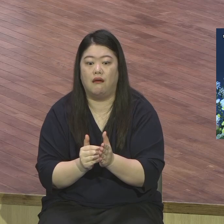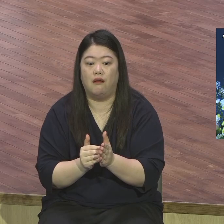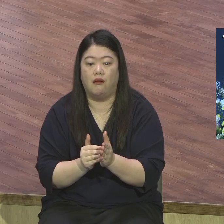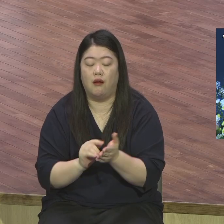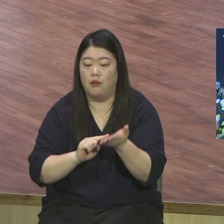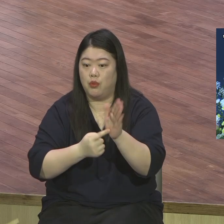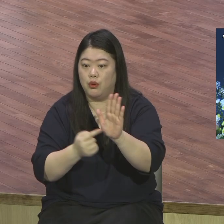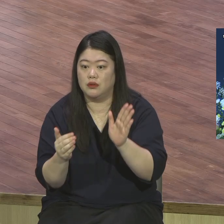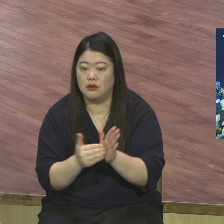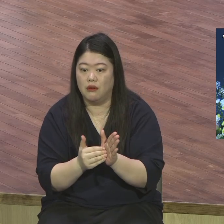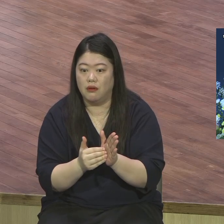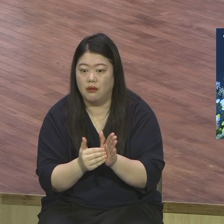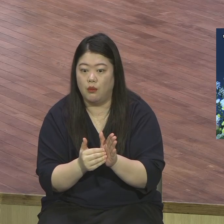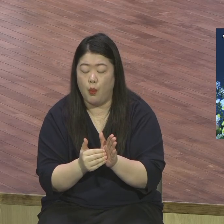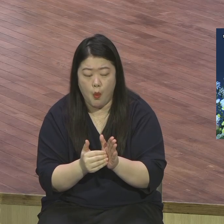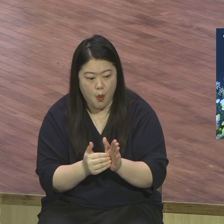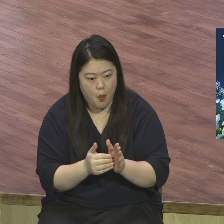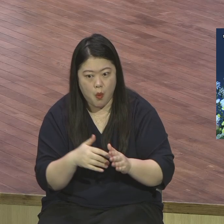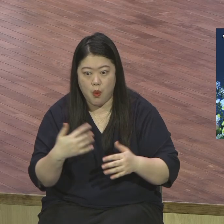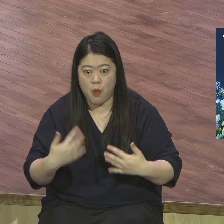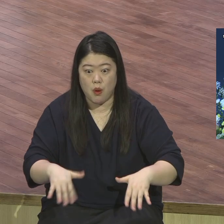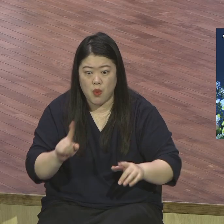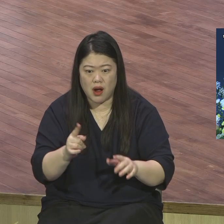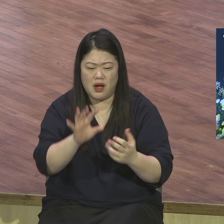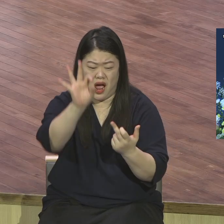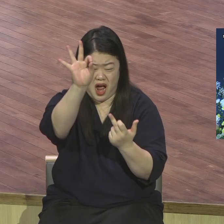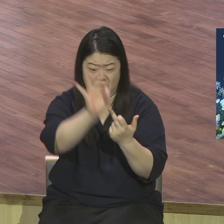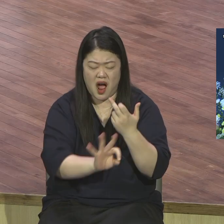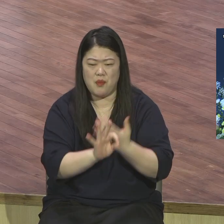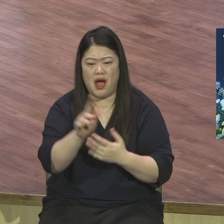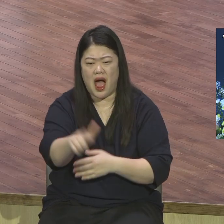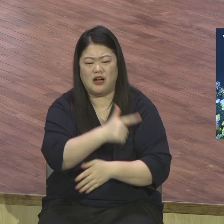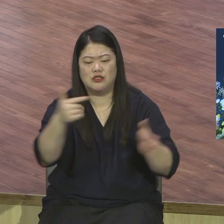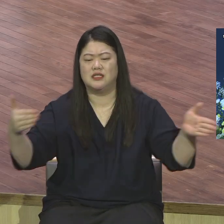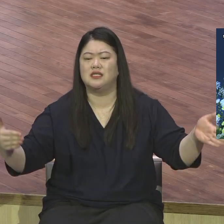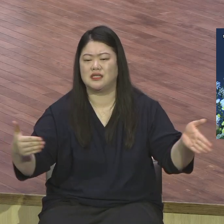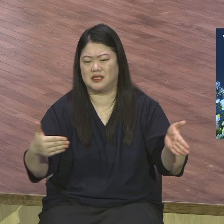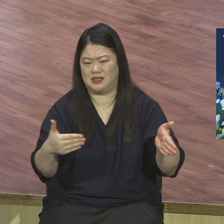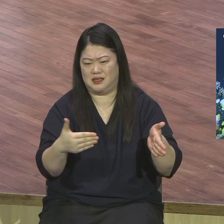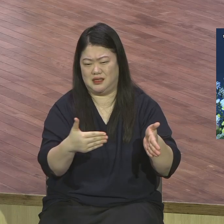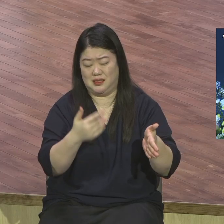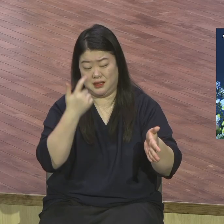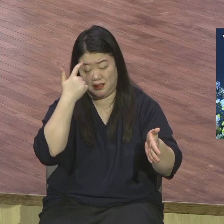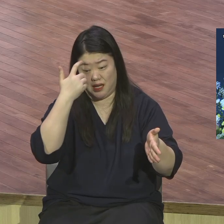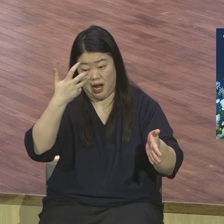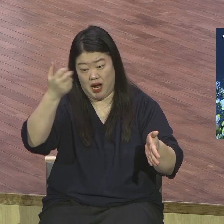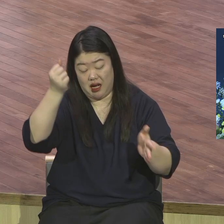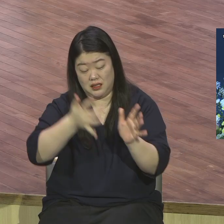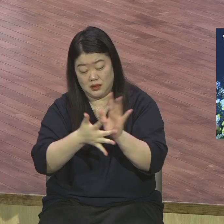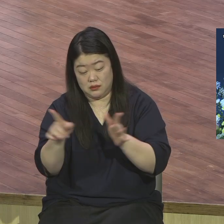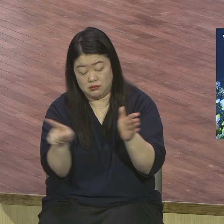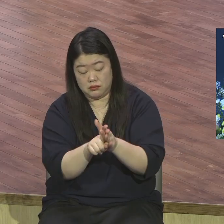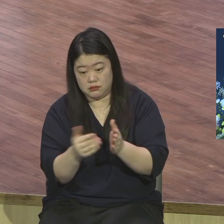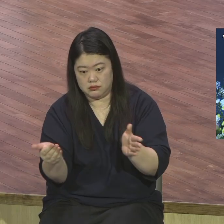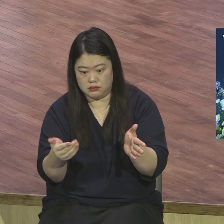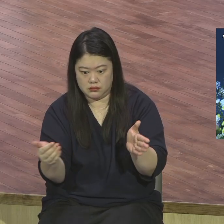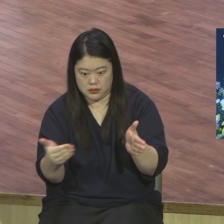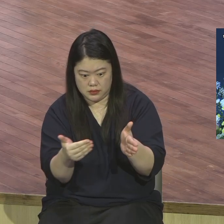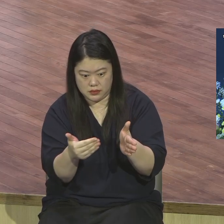살려난 거요 예수 그리스도의 십자가의 대속과 부활로 우리는